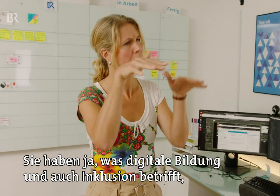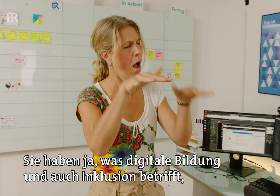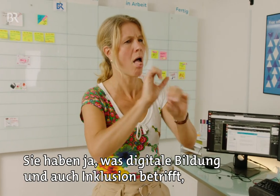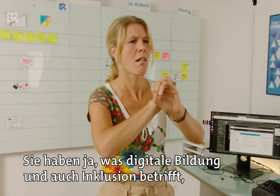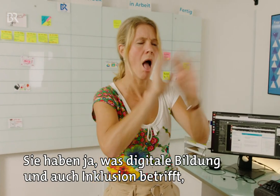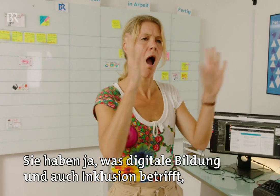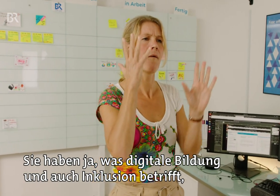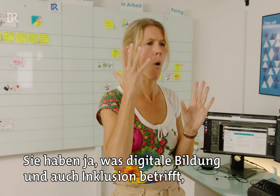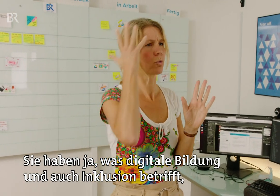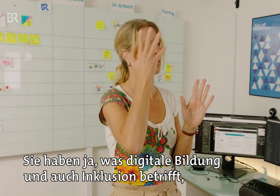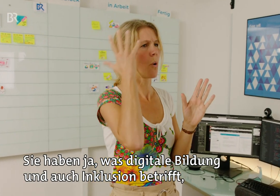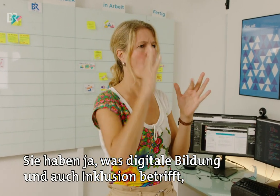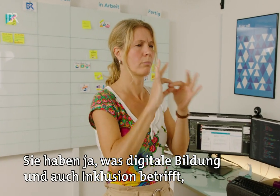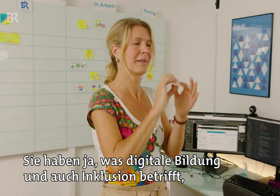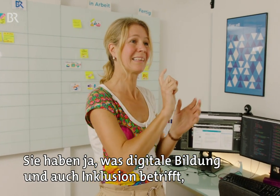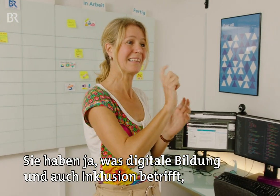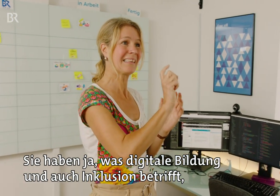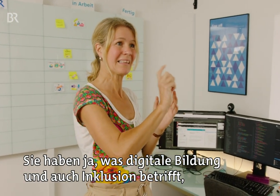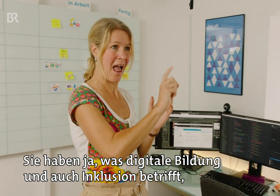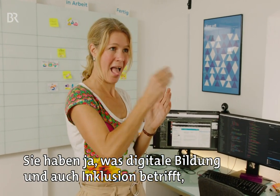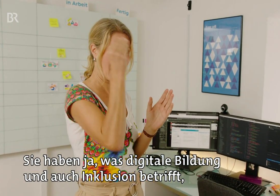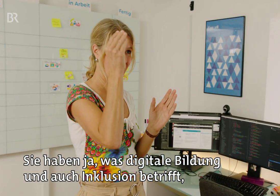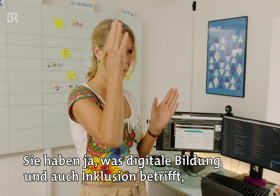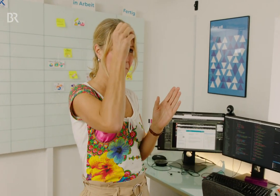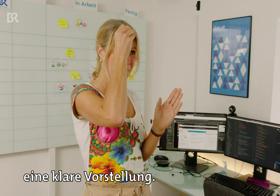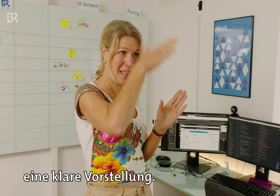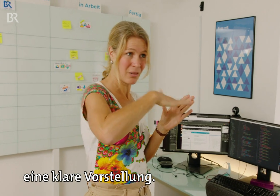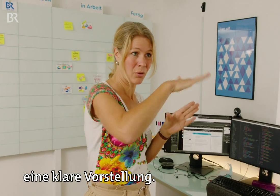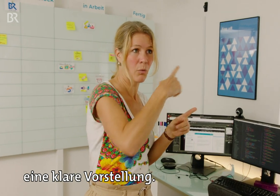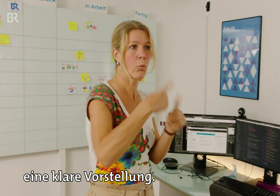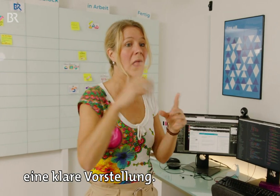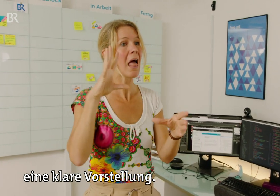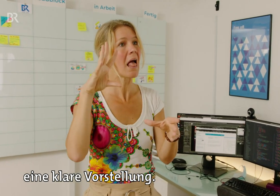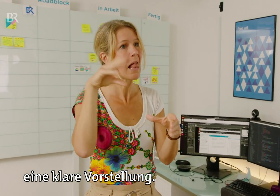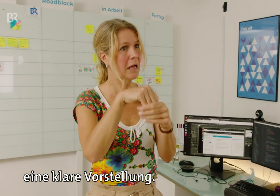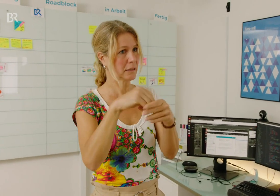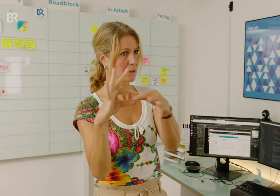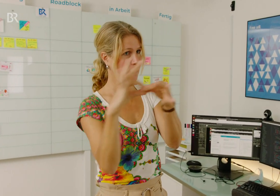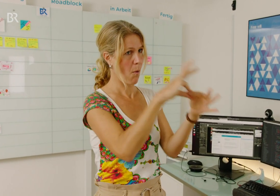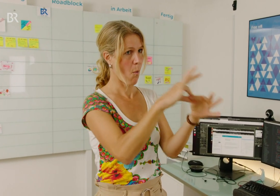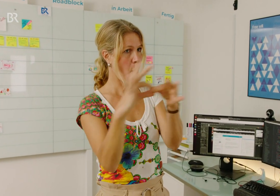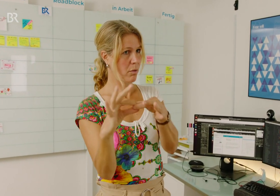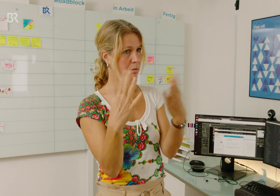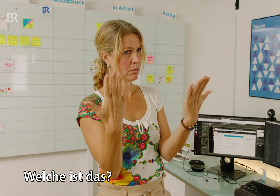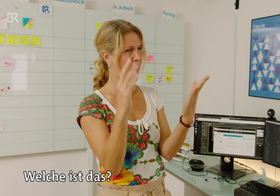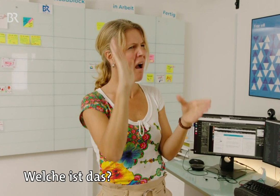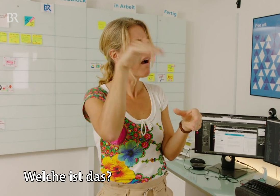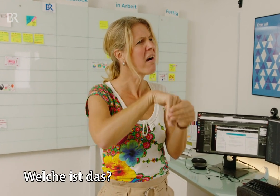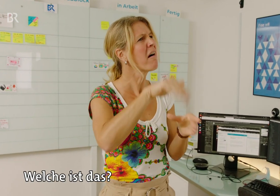Sie haben ja, was digitale Bildung und auch Inklusion betrifft, eine klare Vorstellung. Welche ist